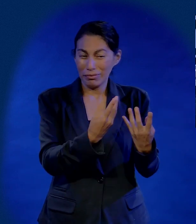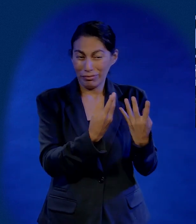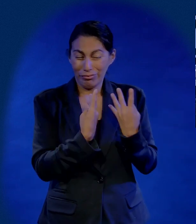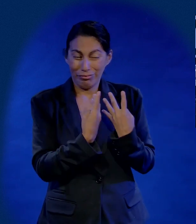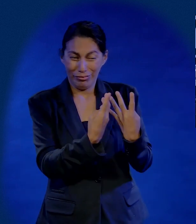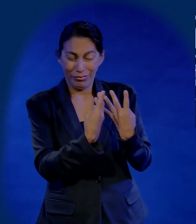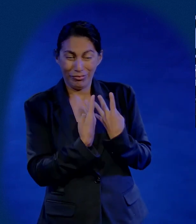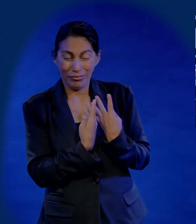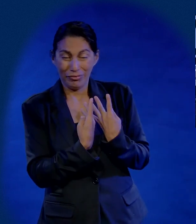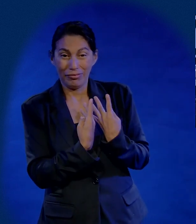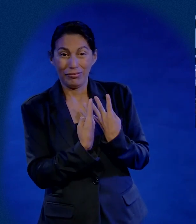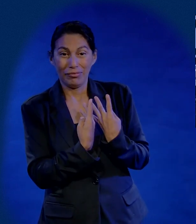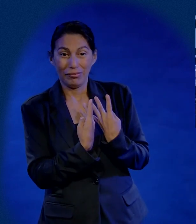una regañada dura.